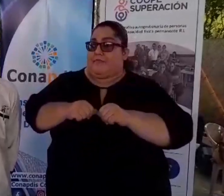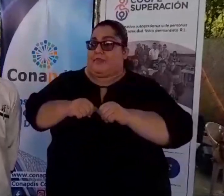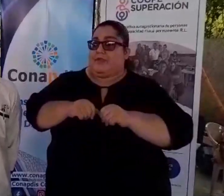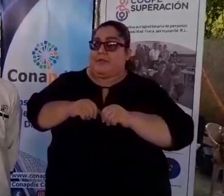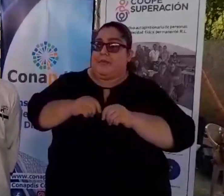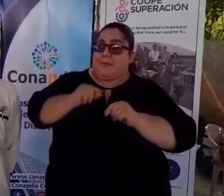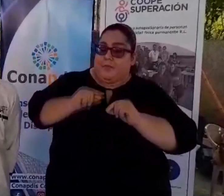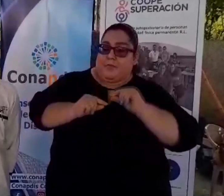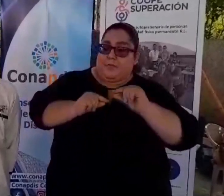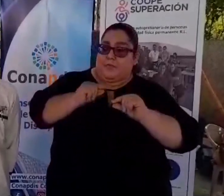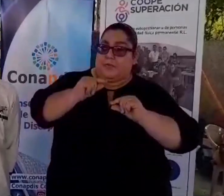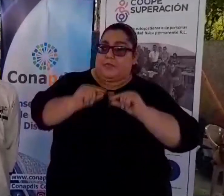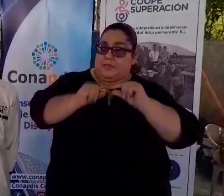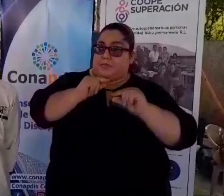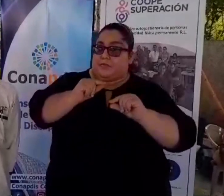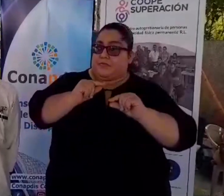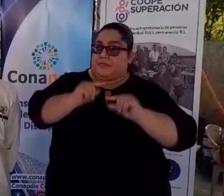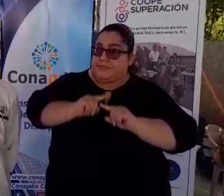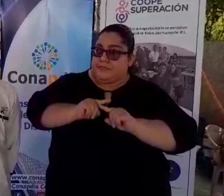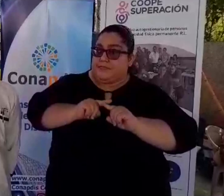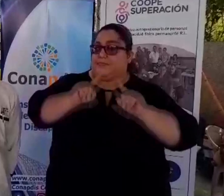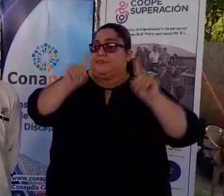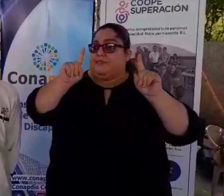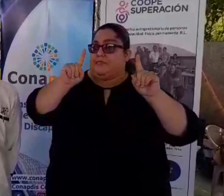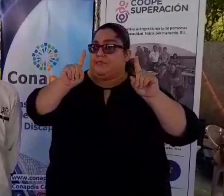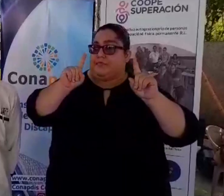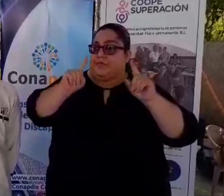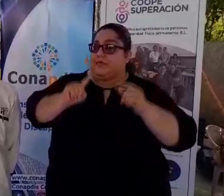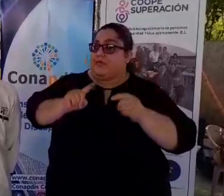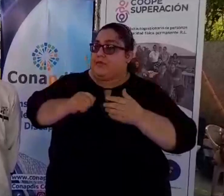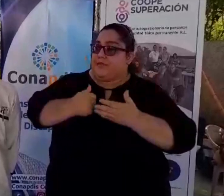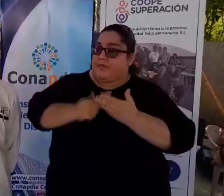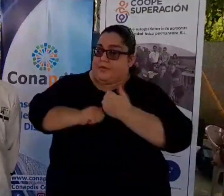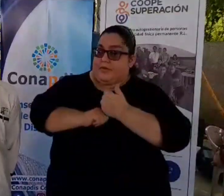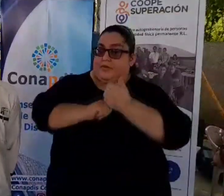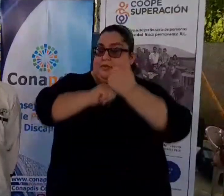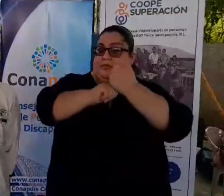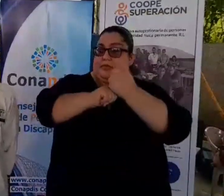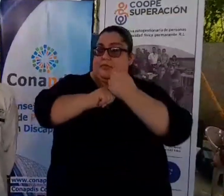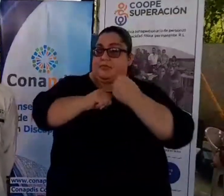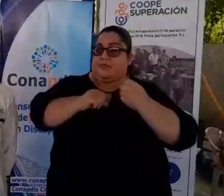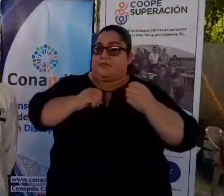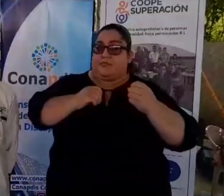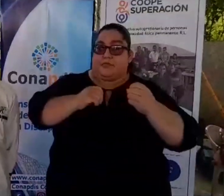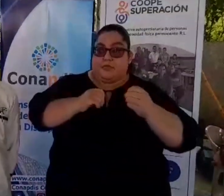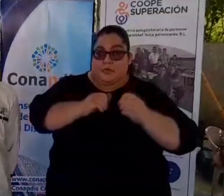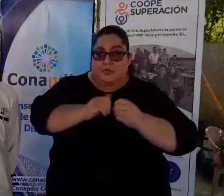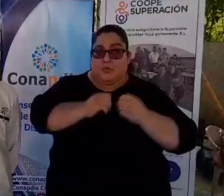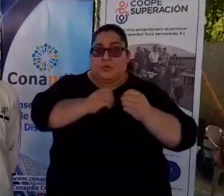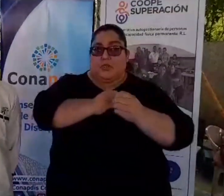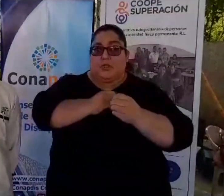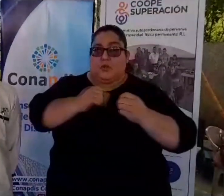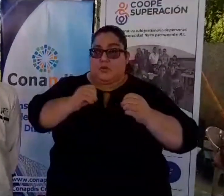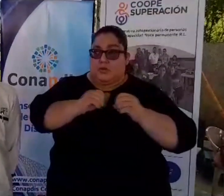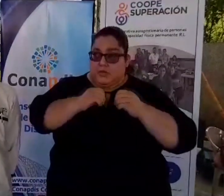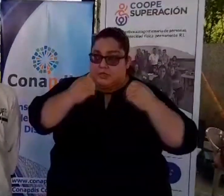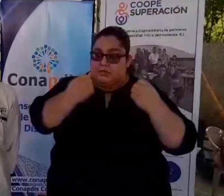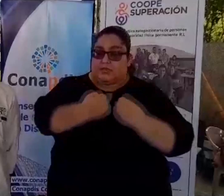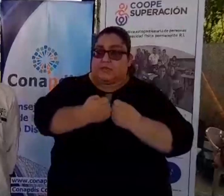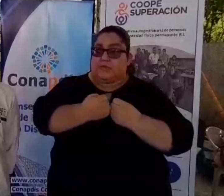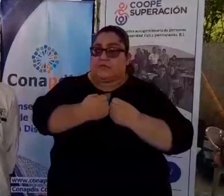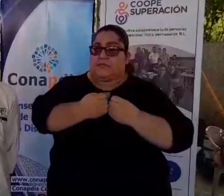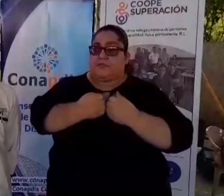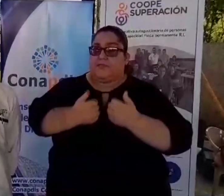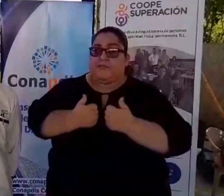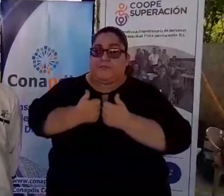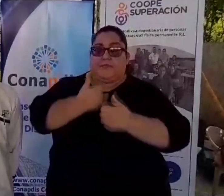parte de las organizaciones en sí Que andan luchando para ver qué beneficios pueden